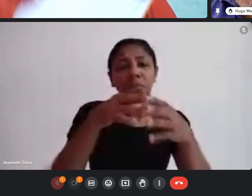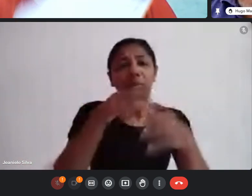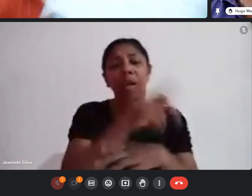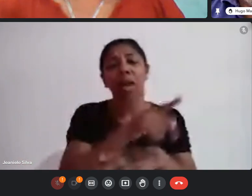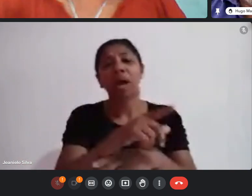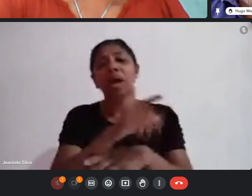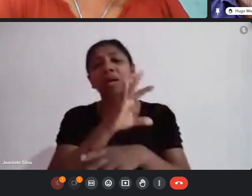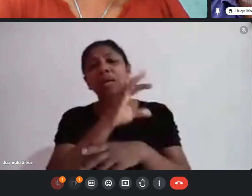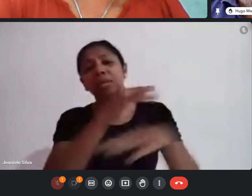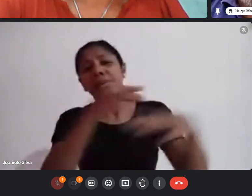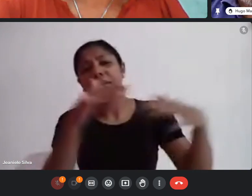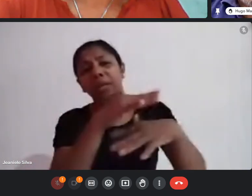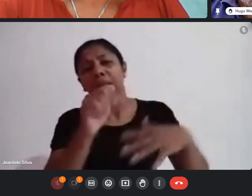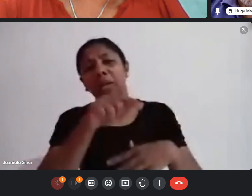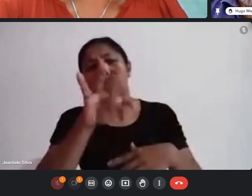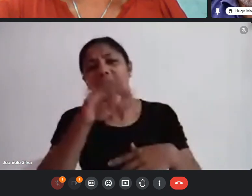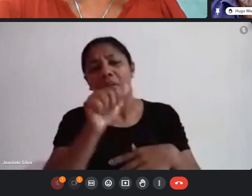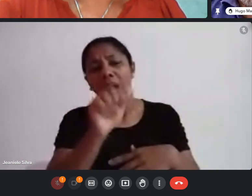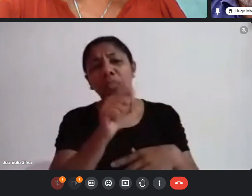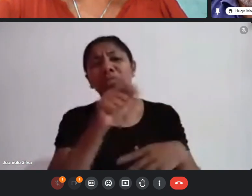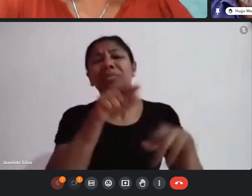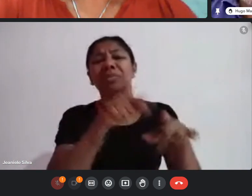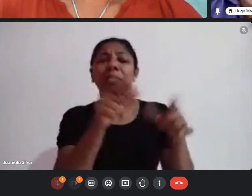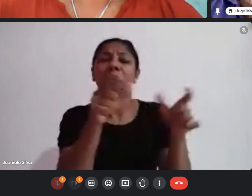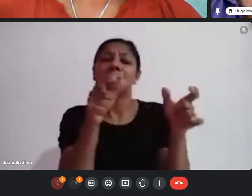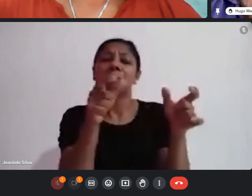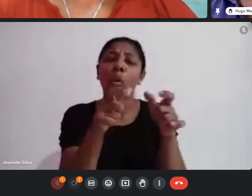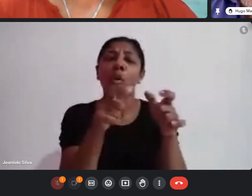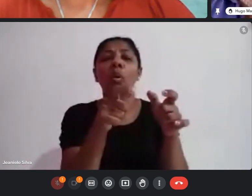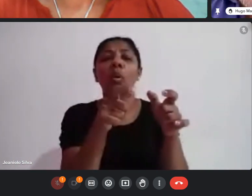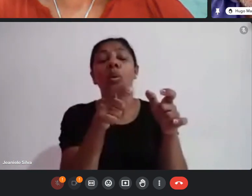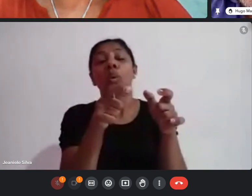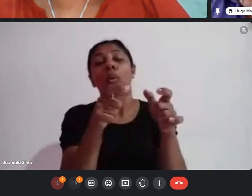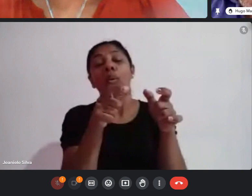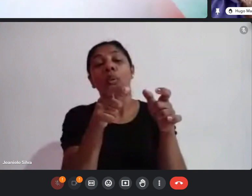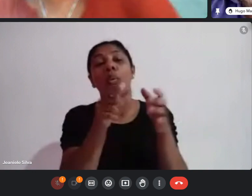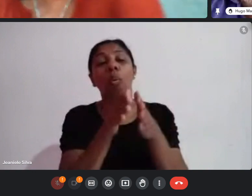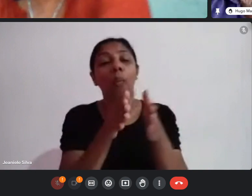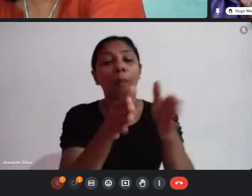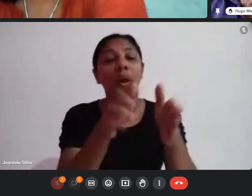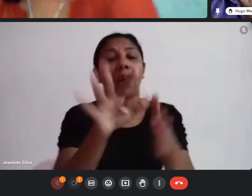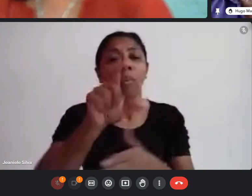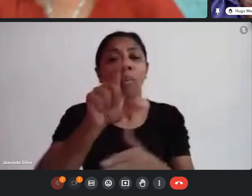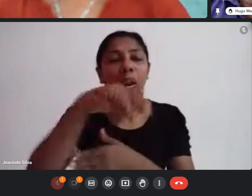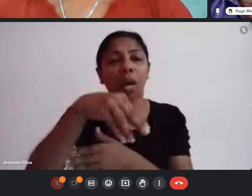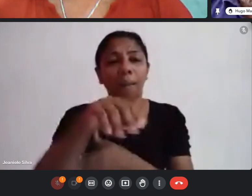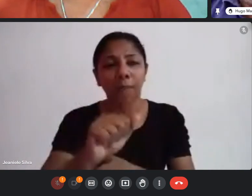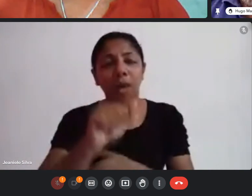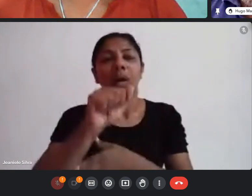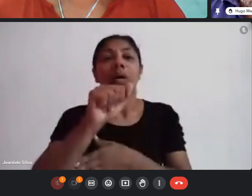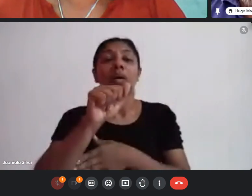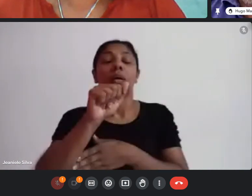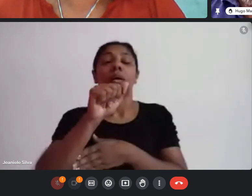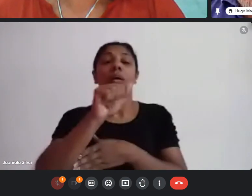muitos pequenos blocos que populam ali o Beco da Lama nas rocas além de blocos nós temos as escolas de samba e grupos